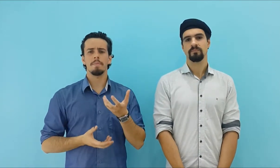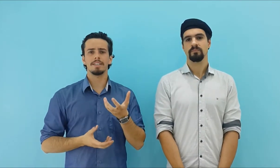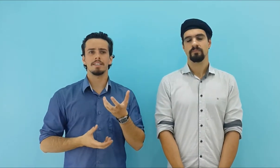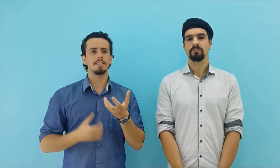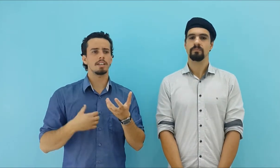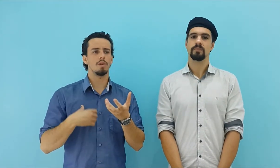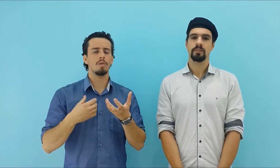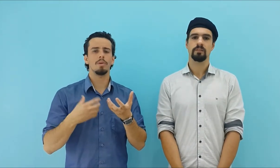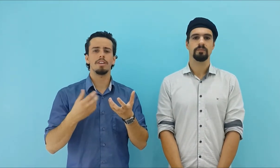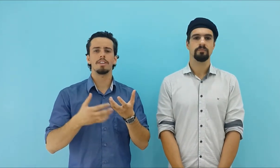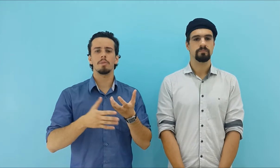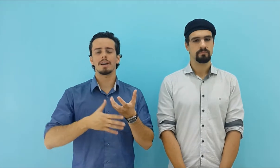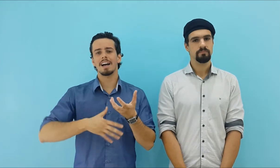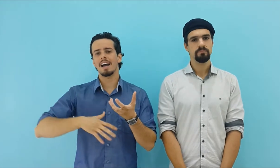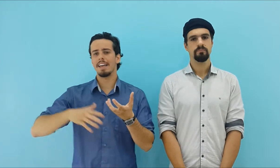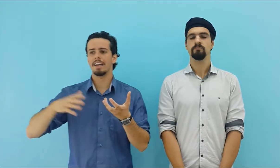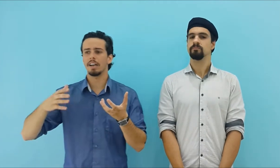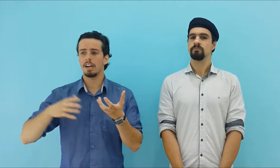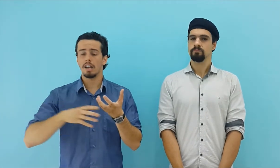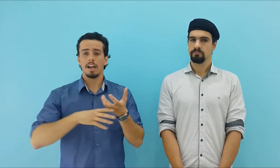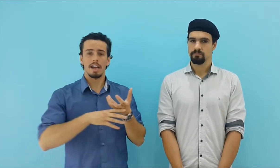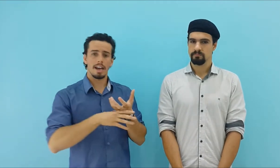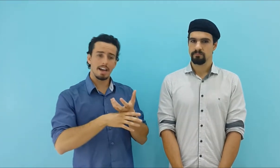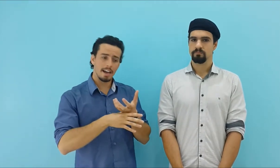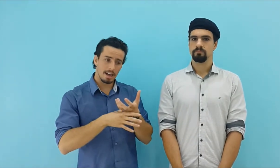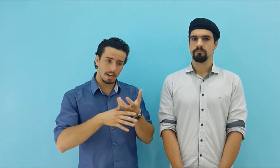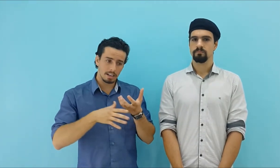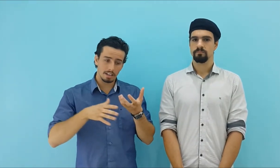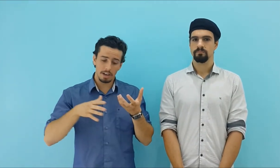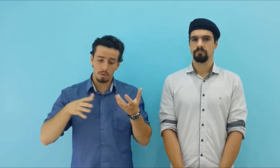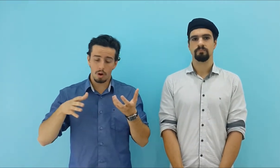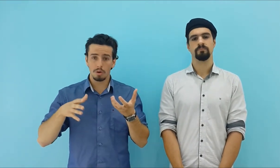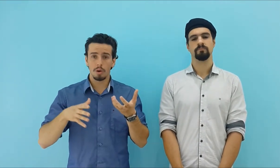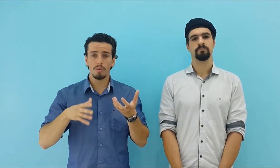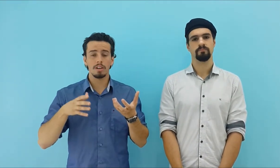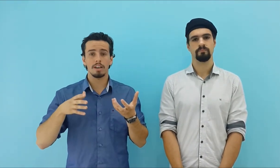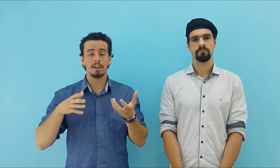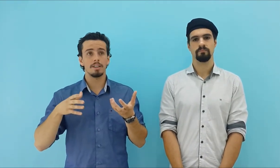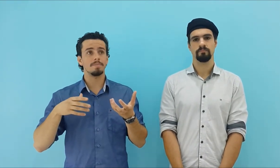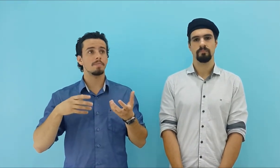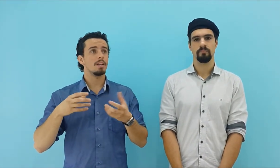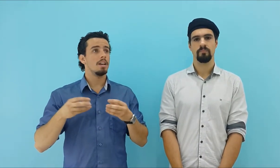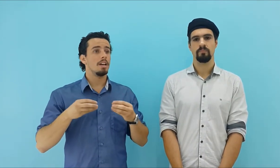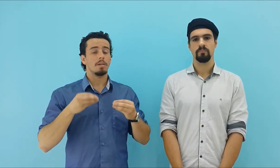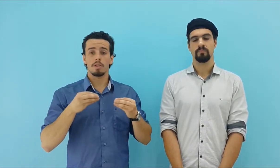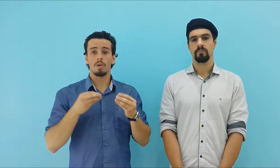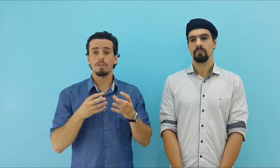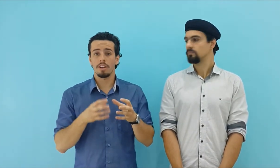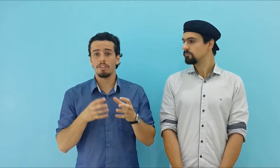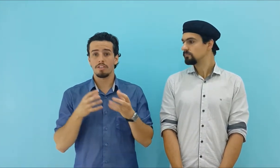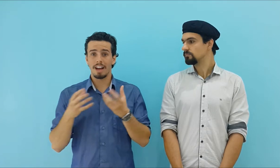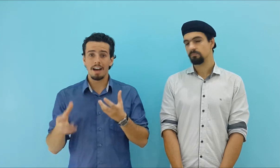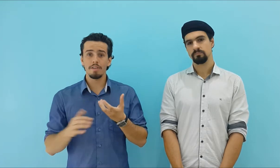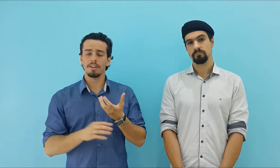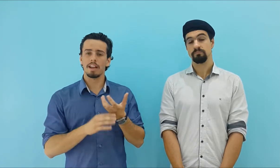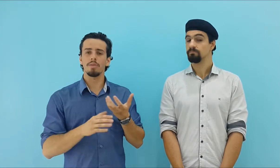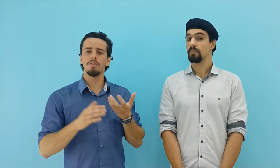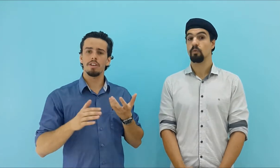representa que eu vou poder ter uma carreira na qual não, na qual eu esteja estável e tenha um